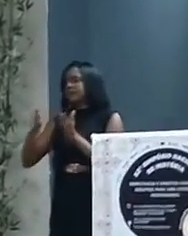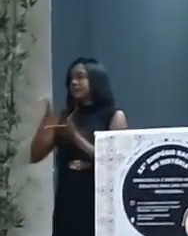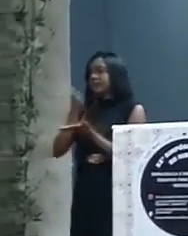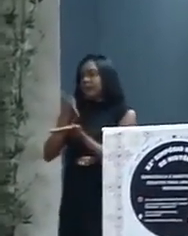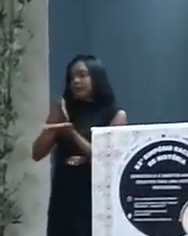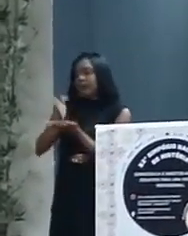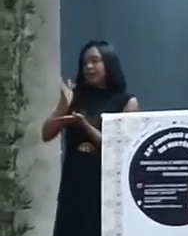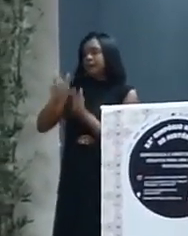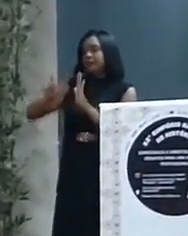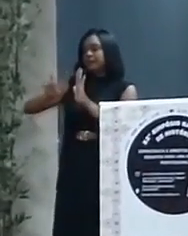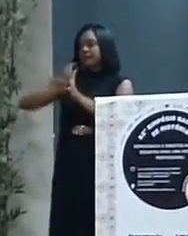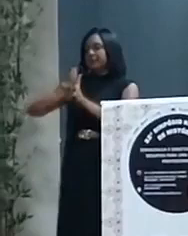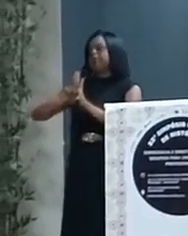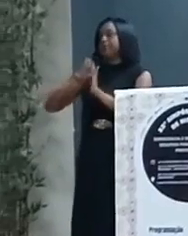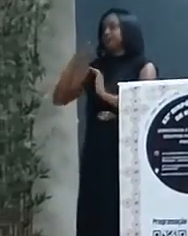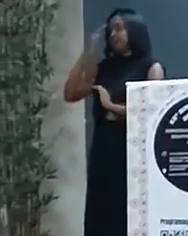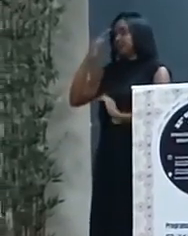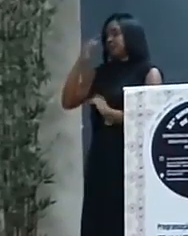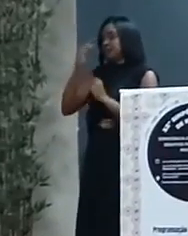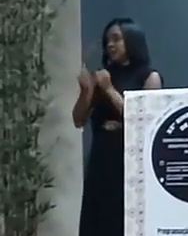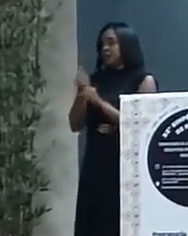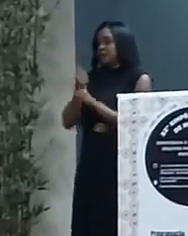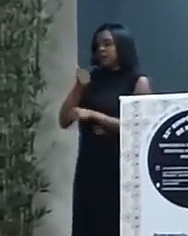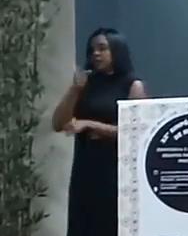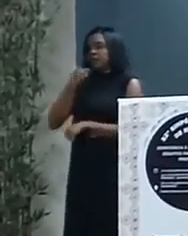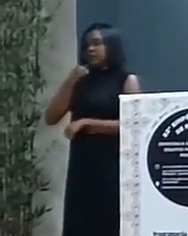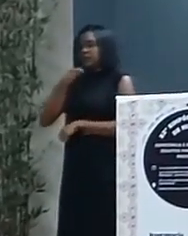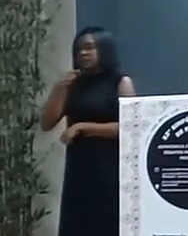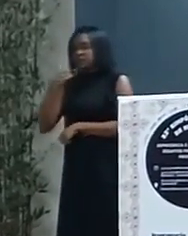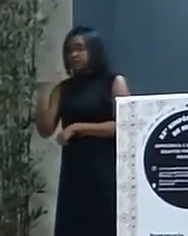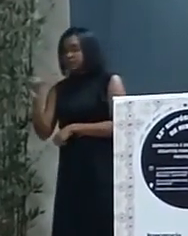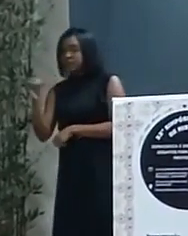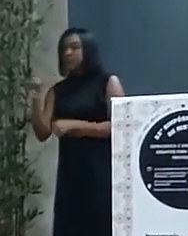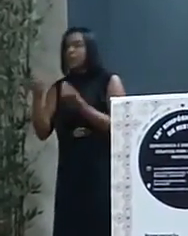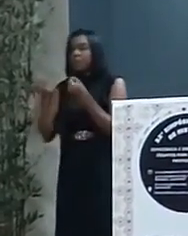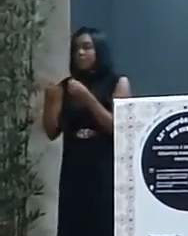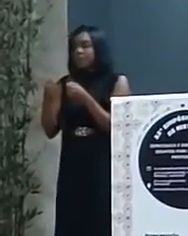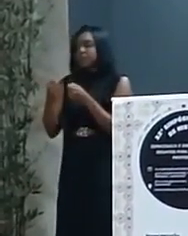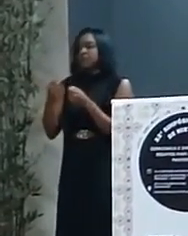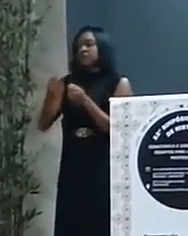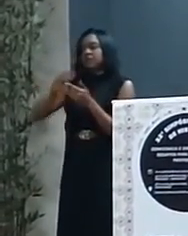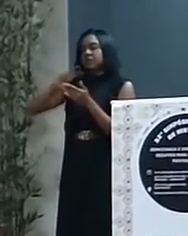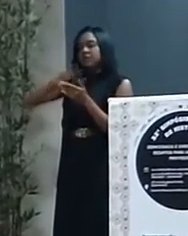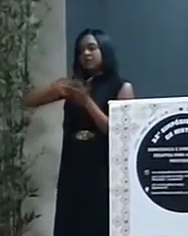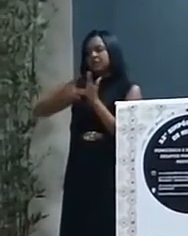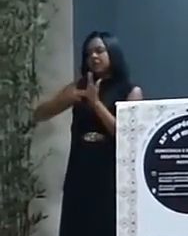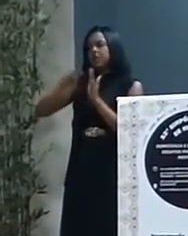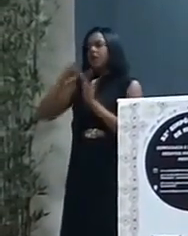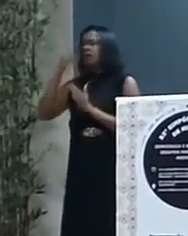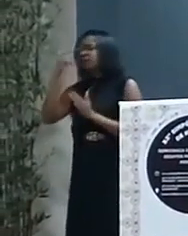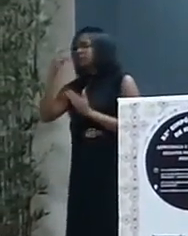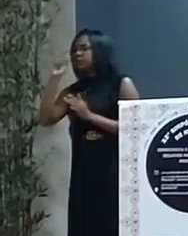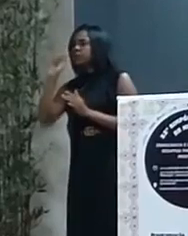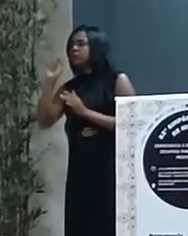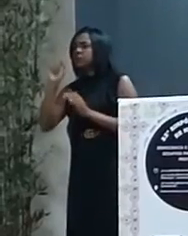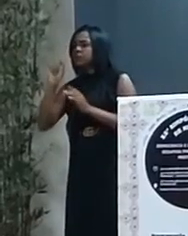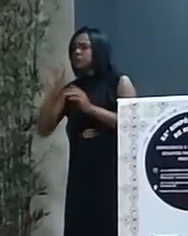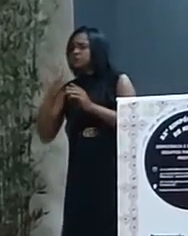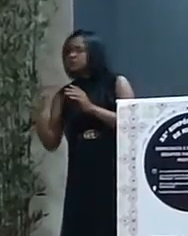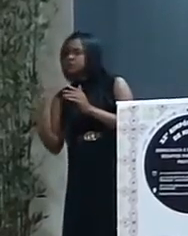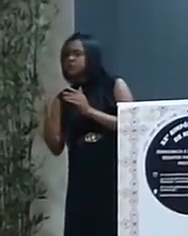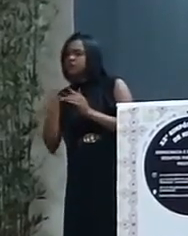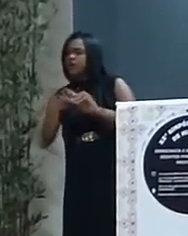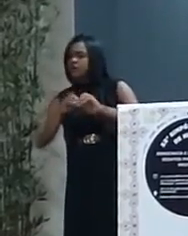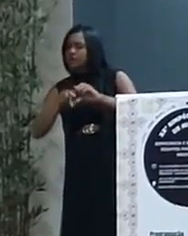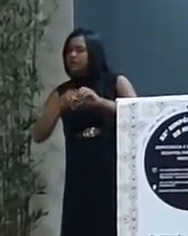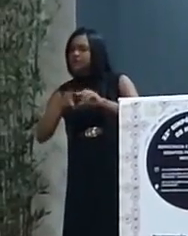que regulamentou a profissão historiador em 2020, devemos considerar a historiografia profissional uma categoria que engloba o ensino